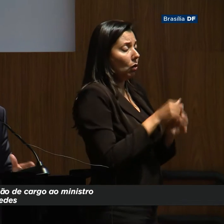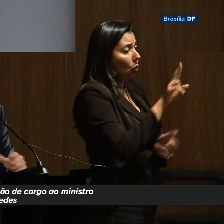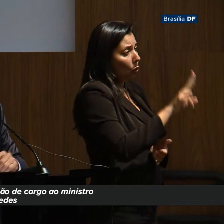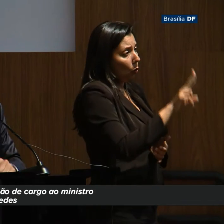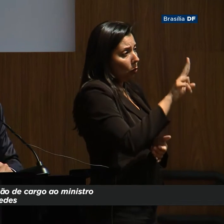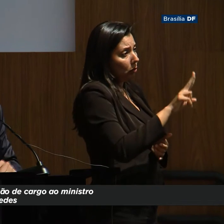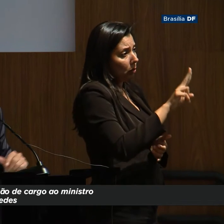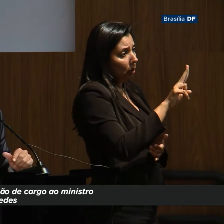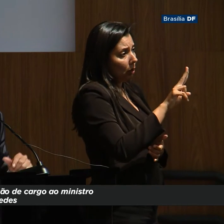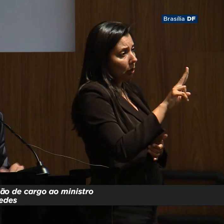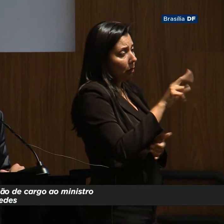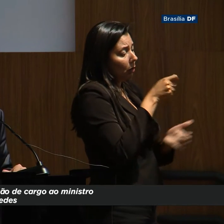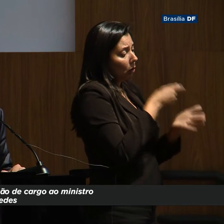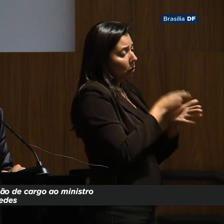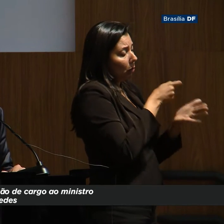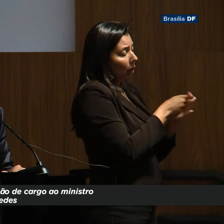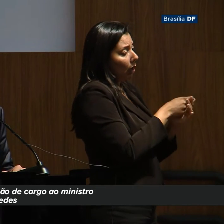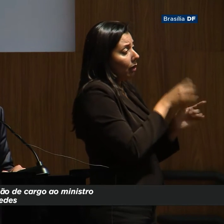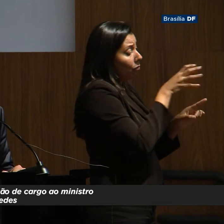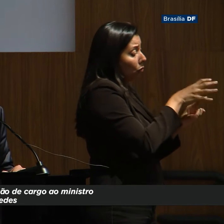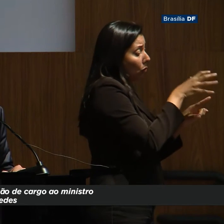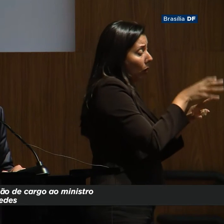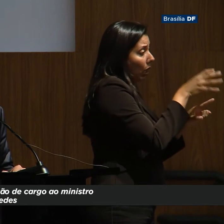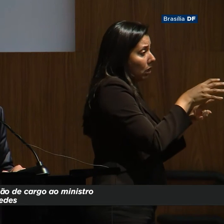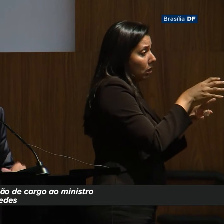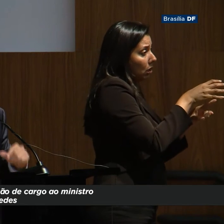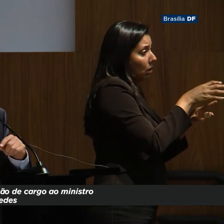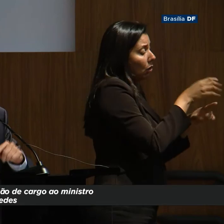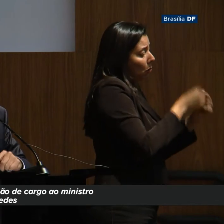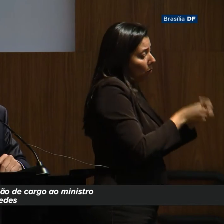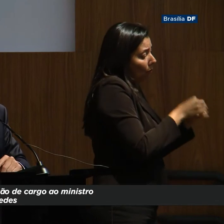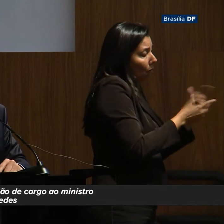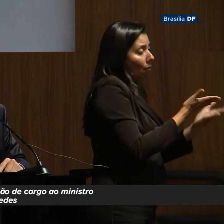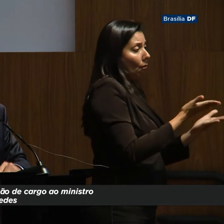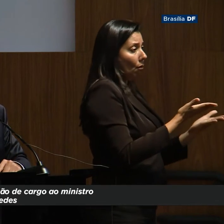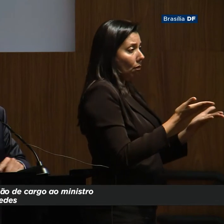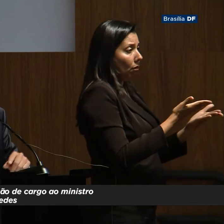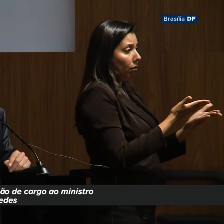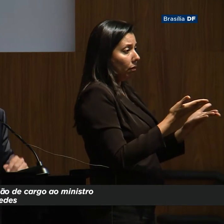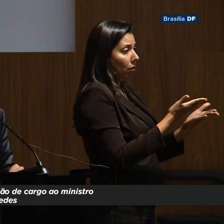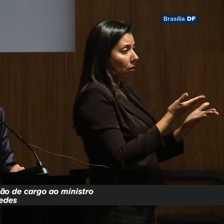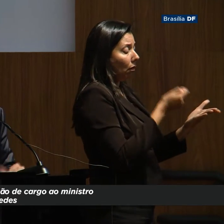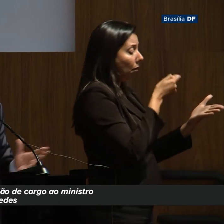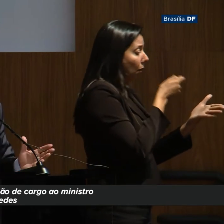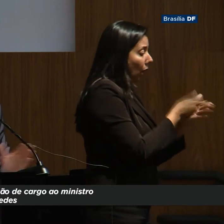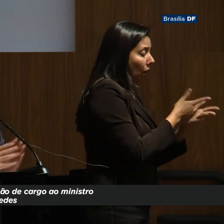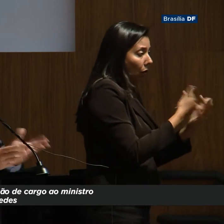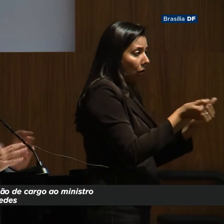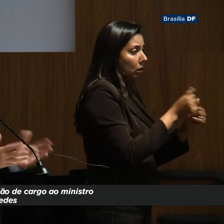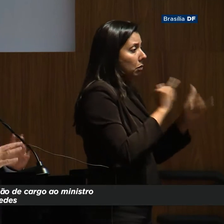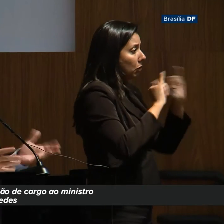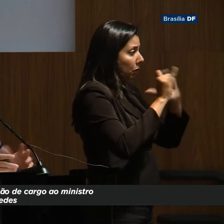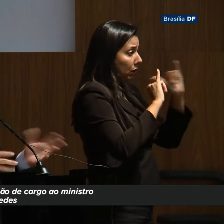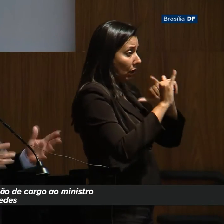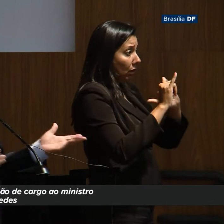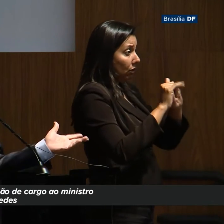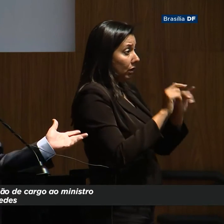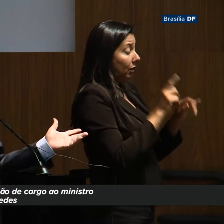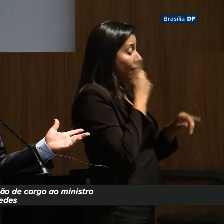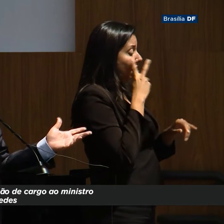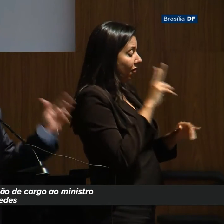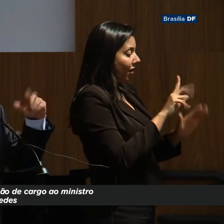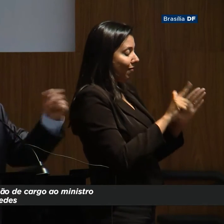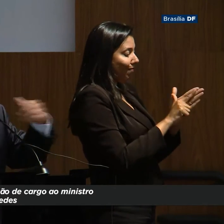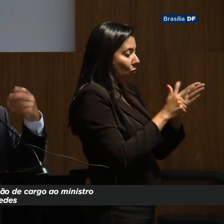usado para comprar influência parlamentar, usado para gastos publicitários, você vê, você abre o jornal todo dia, você